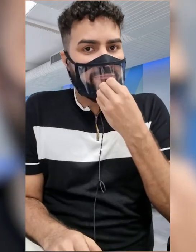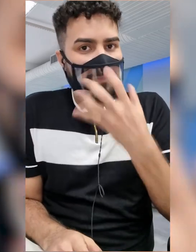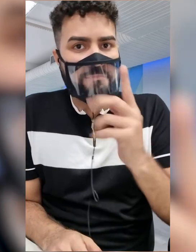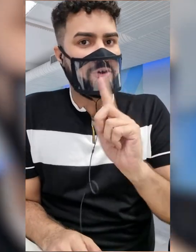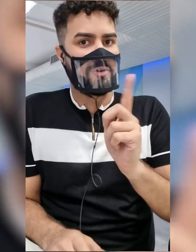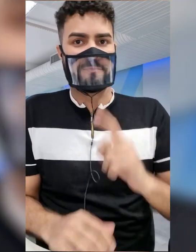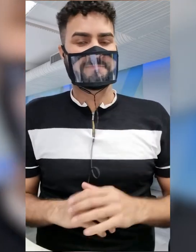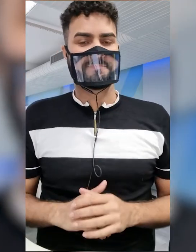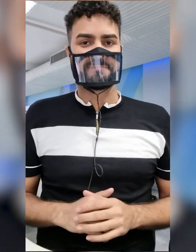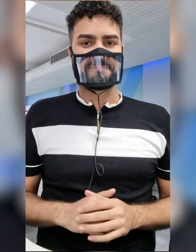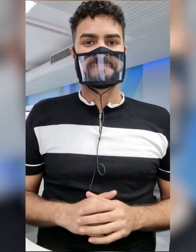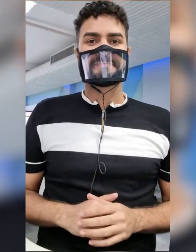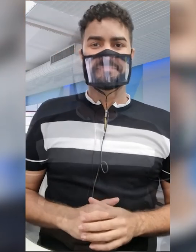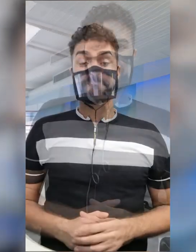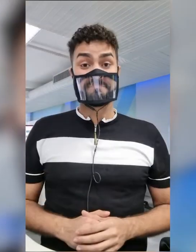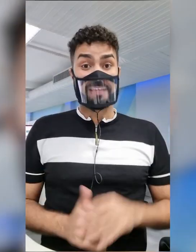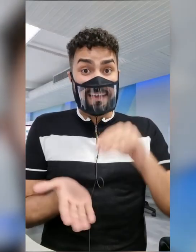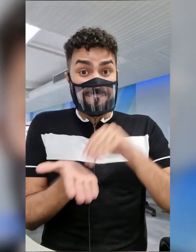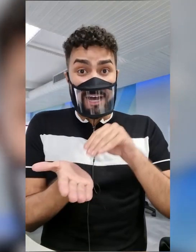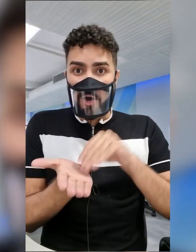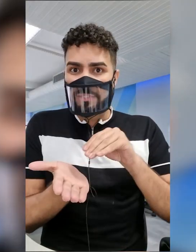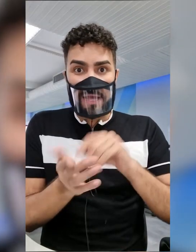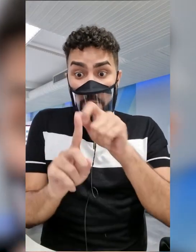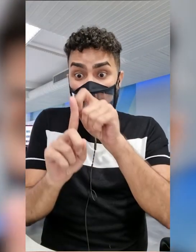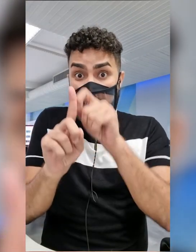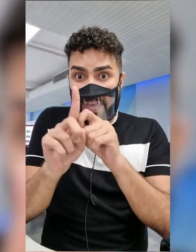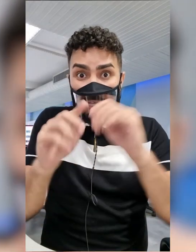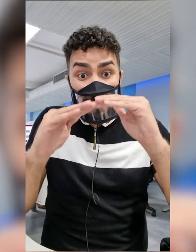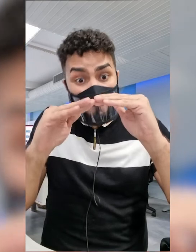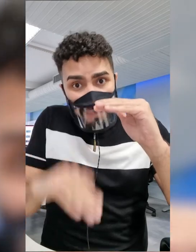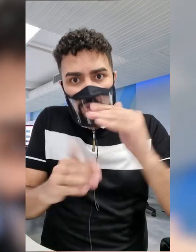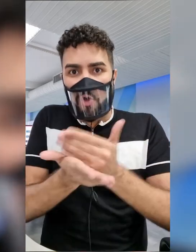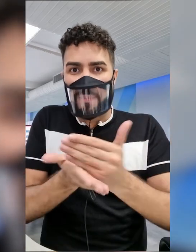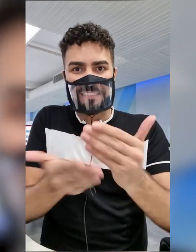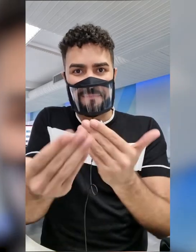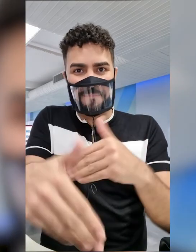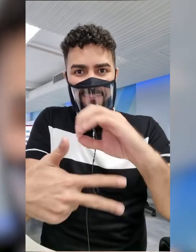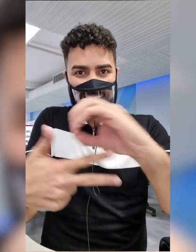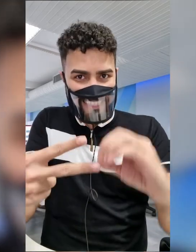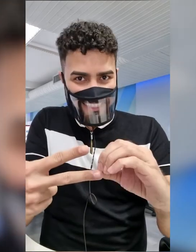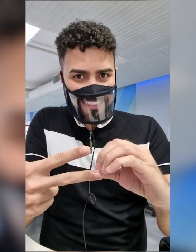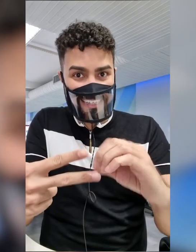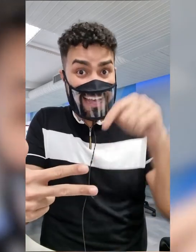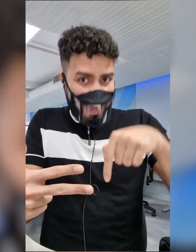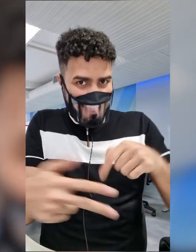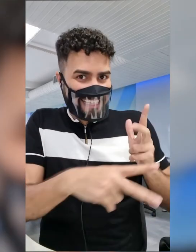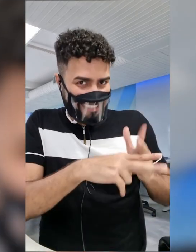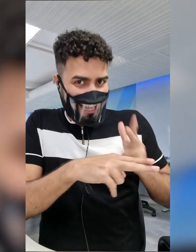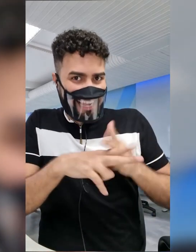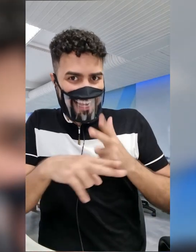opção muito boa. Falta menos de um mês para o Enem. Nesta série de reportagens, nós apresentamos